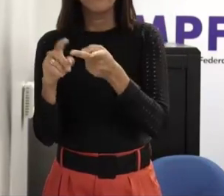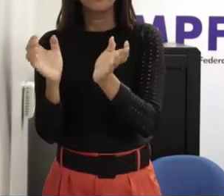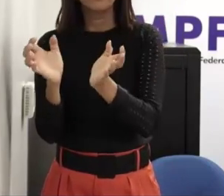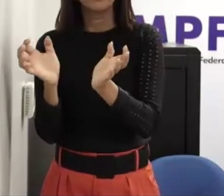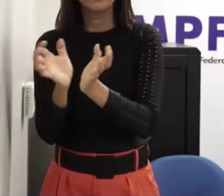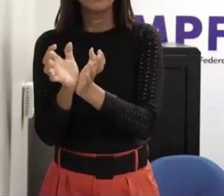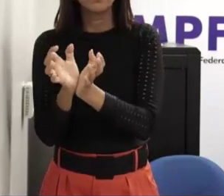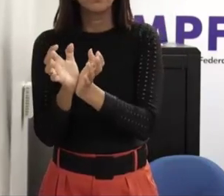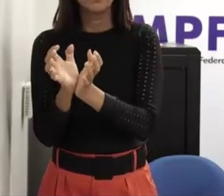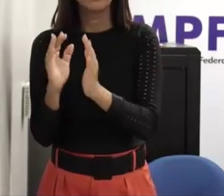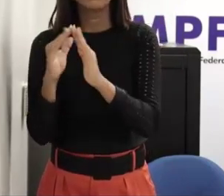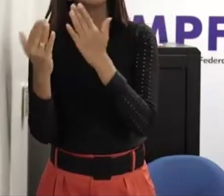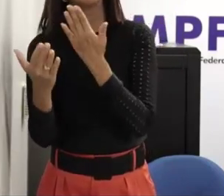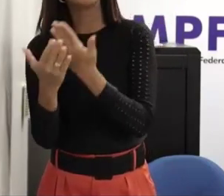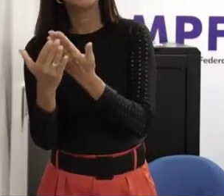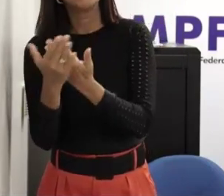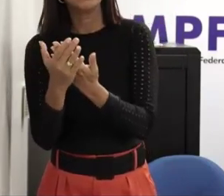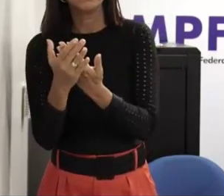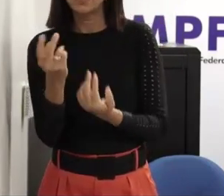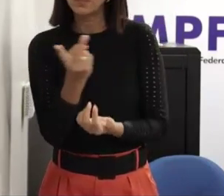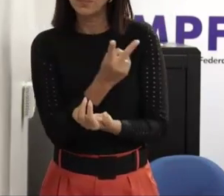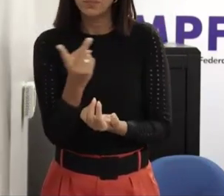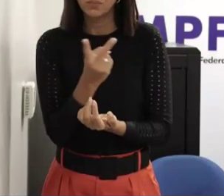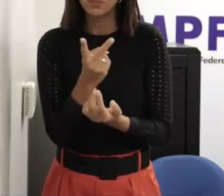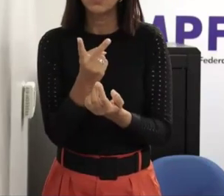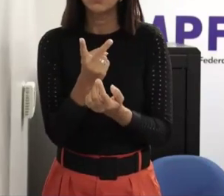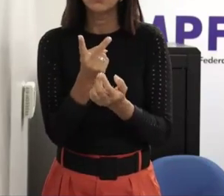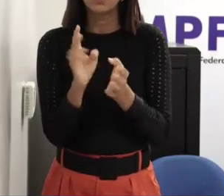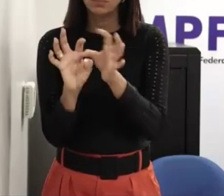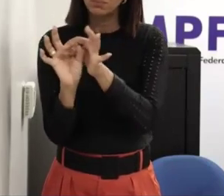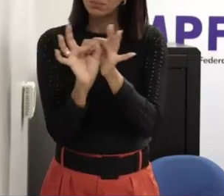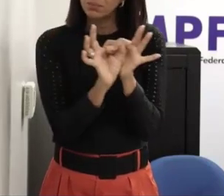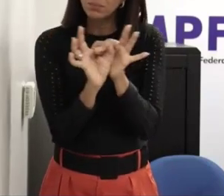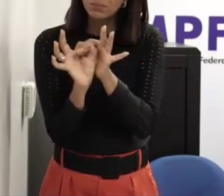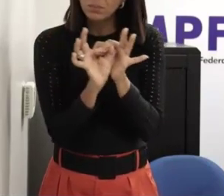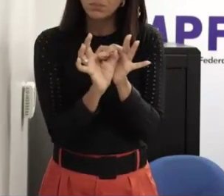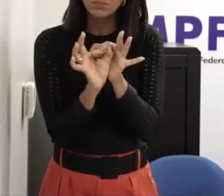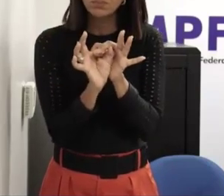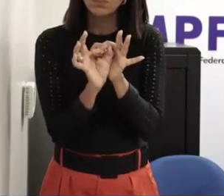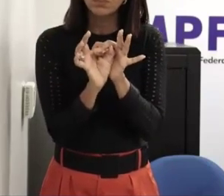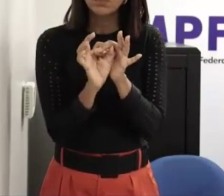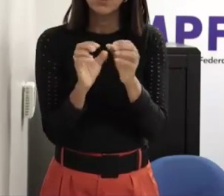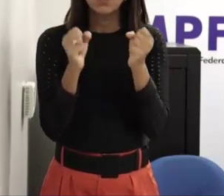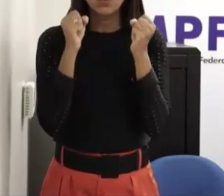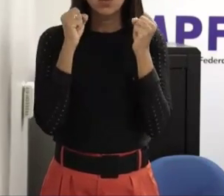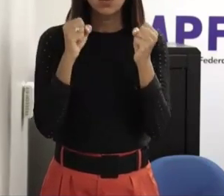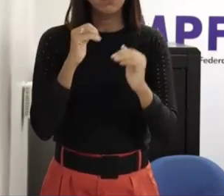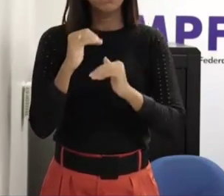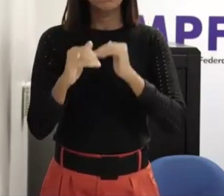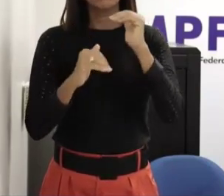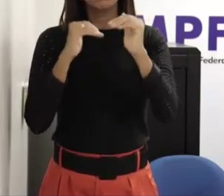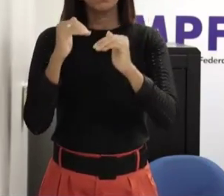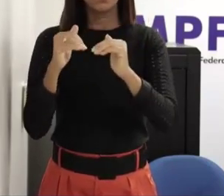e a área da educação juntos aí sim a gente pode fortalecer o vínculo familiar que é a primeira